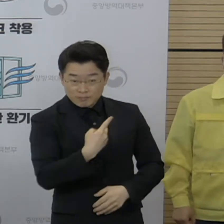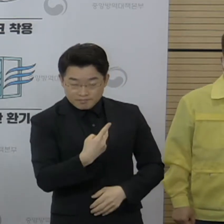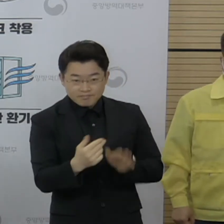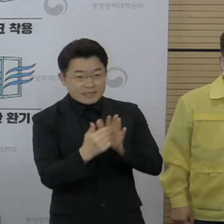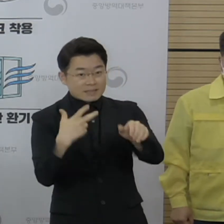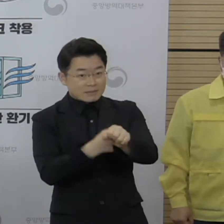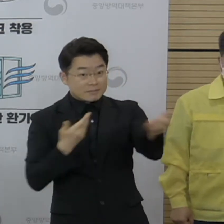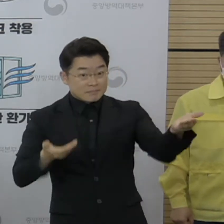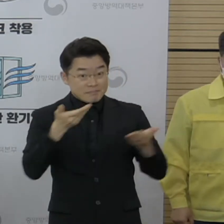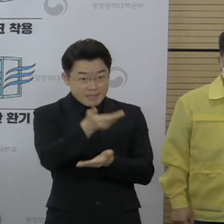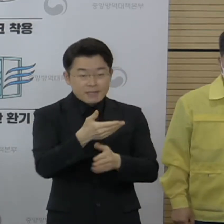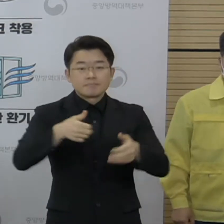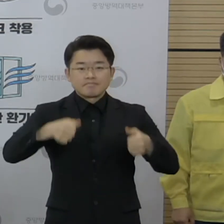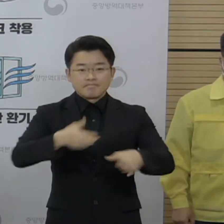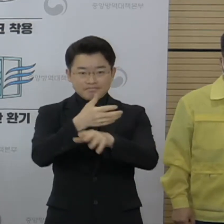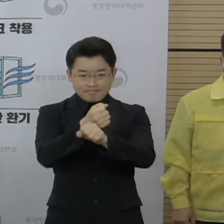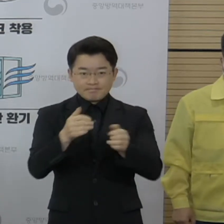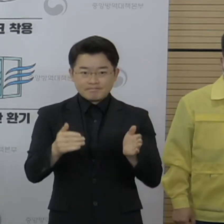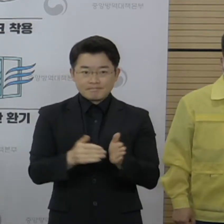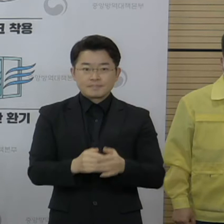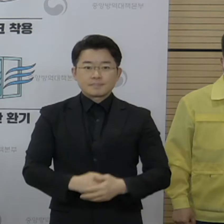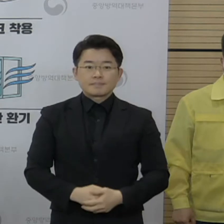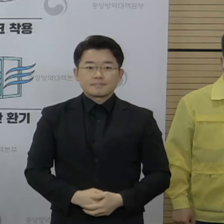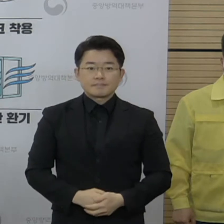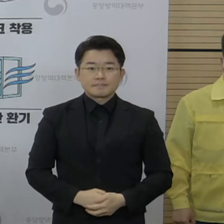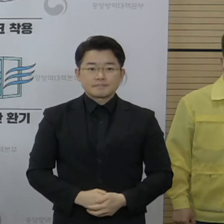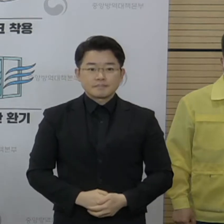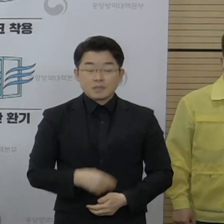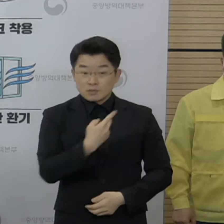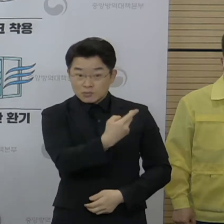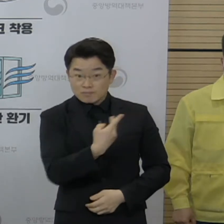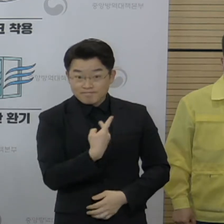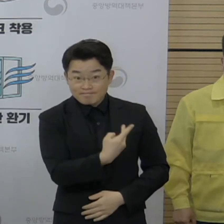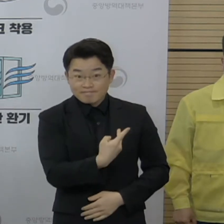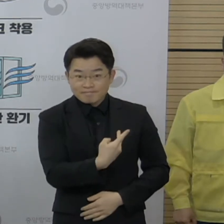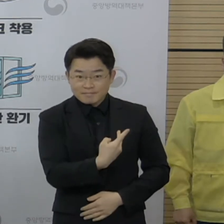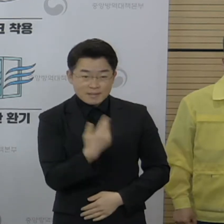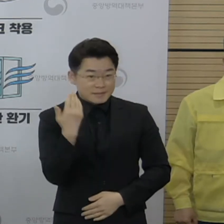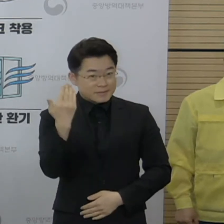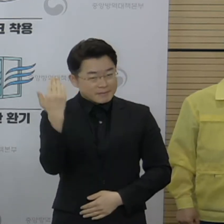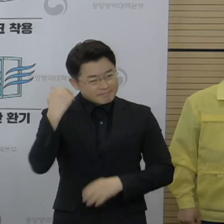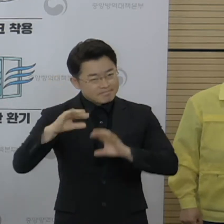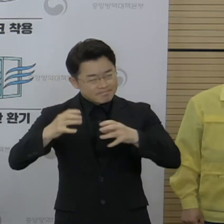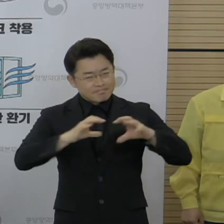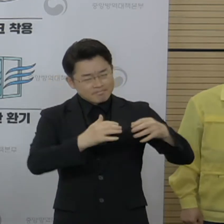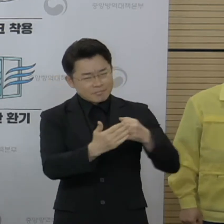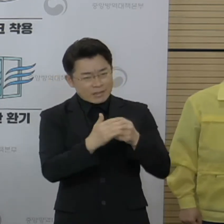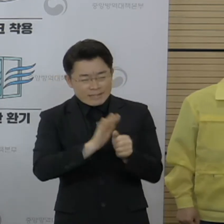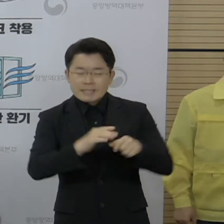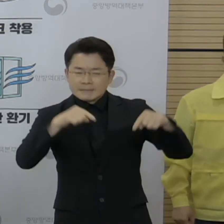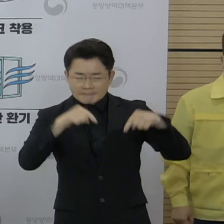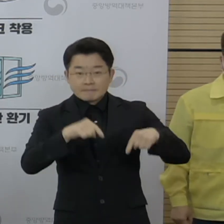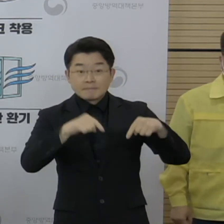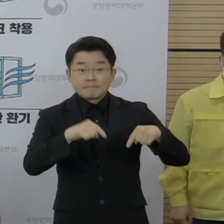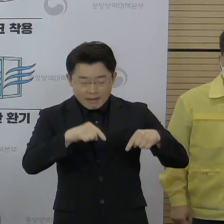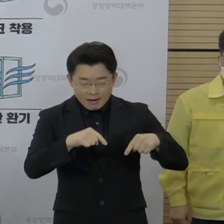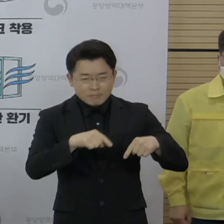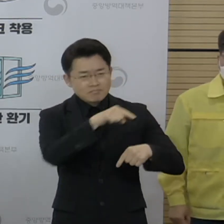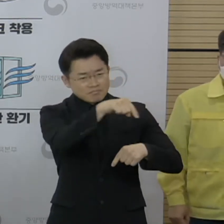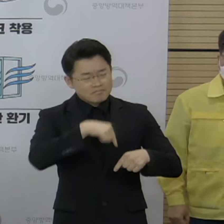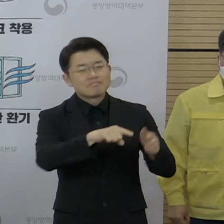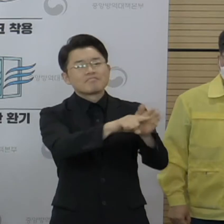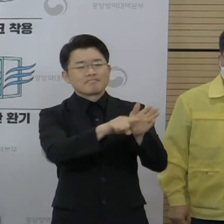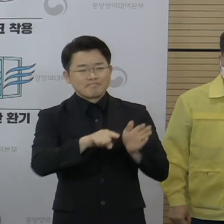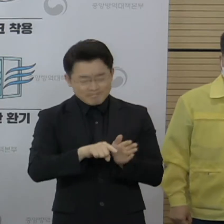성사되었습니다. 한국, 이스라엘 양국은 그간의 외교적 노력을 통해 쌓아온 양국